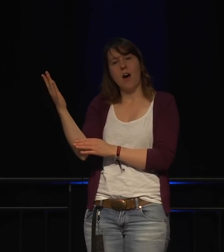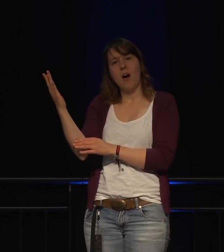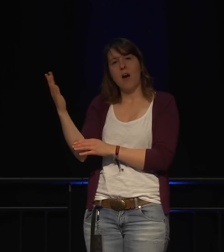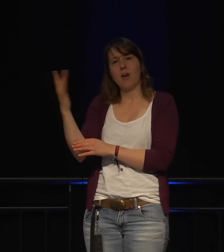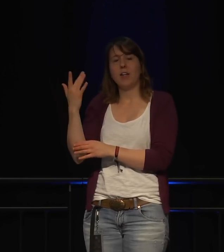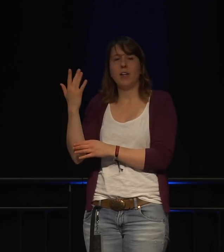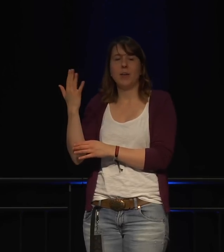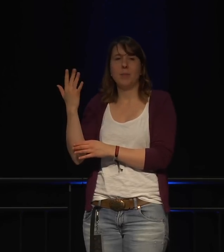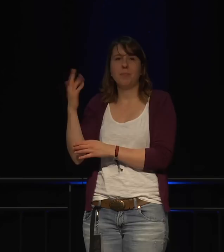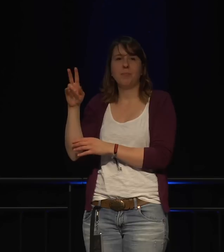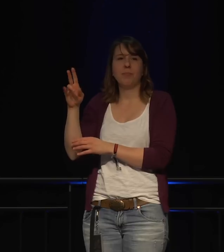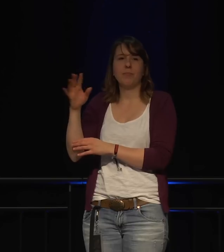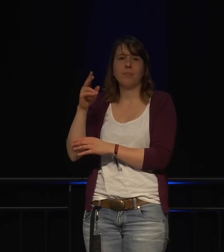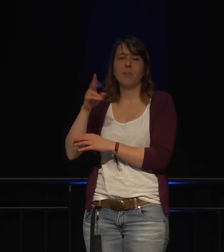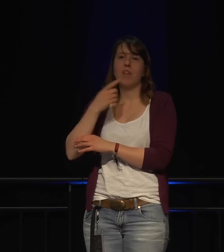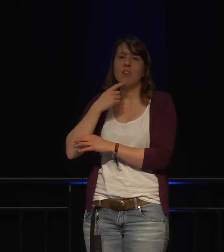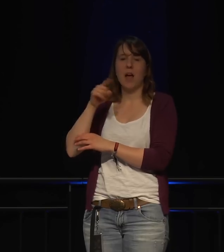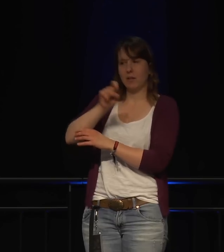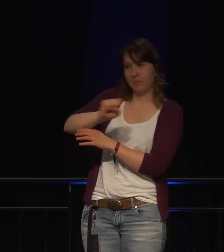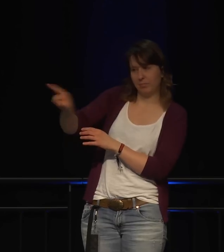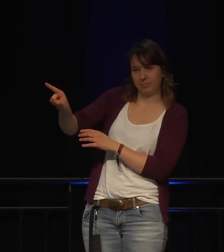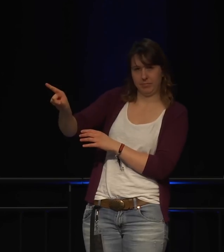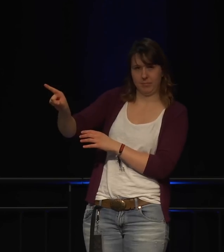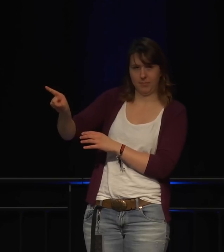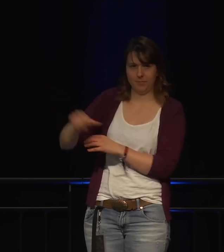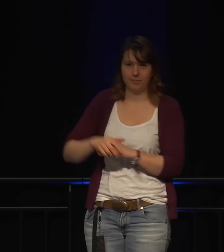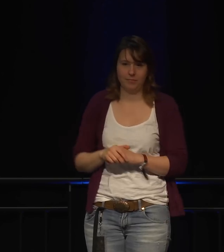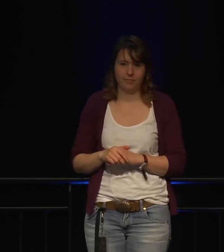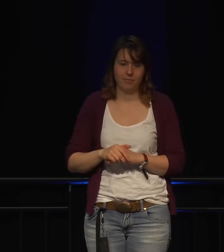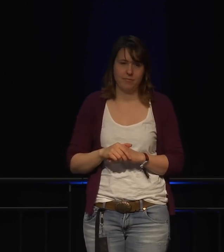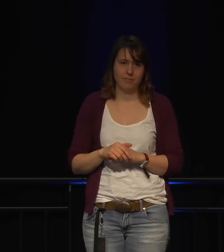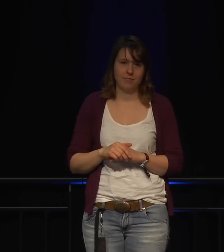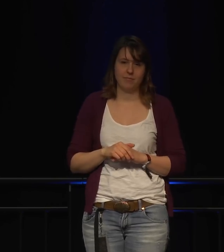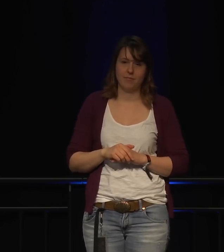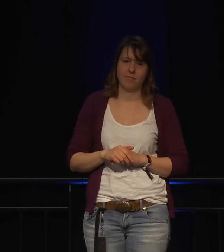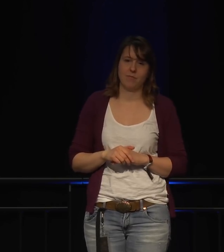eigene Server in Finnland geschickt und haben da ganz viel Daten gesammelt.